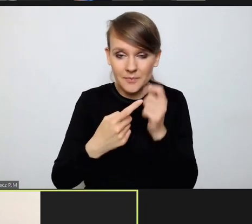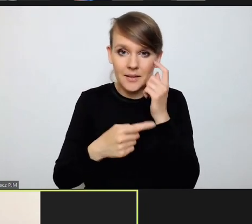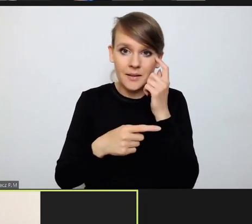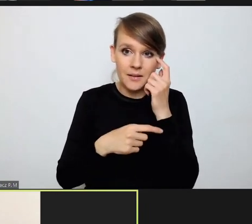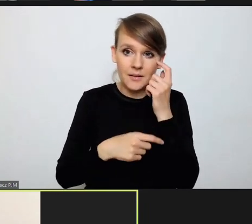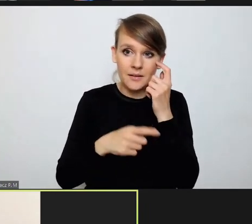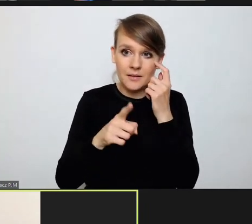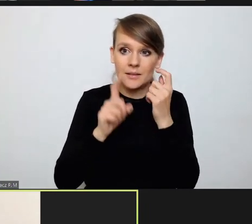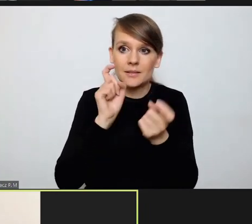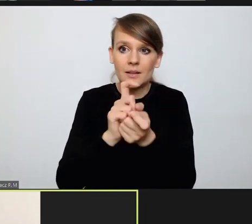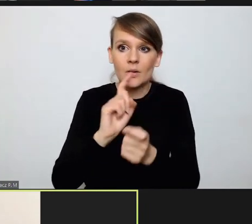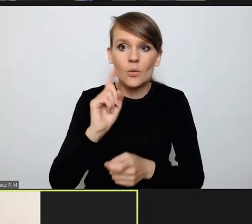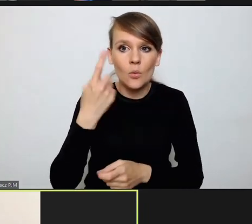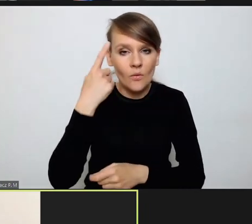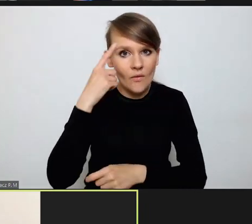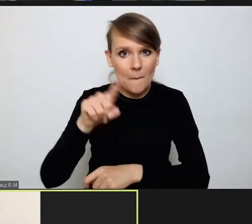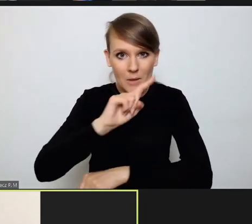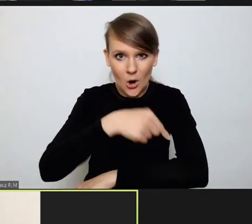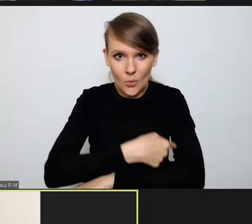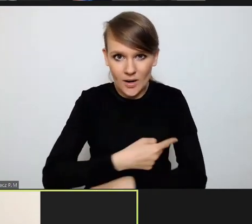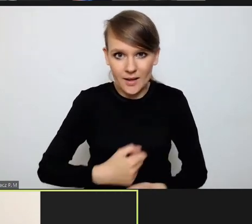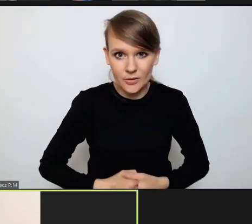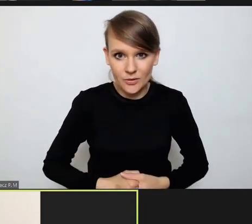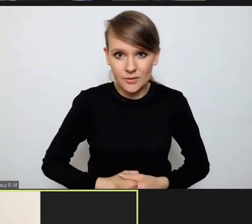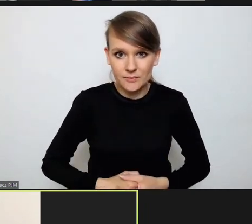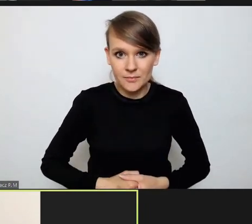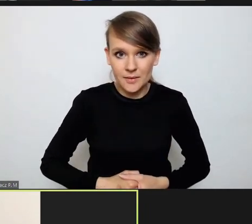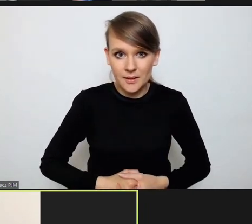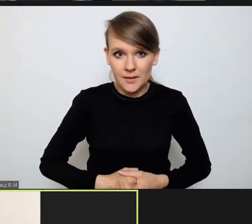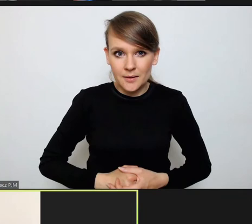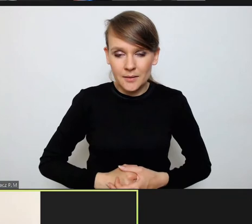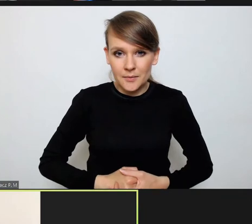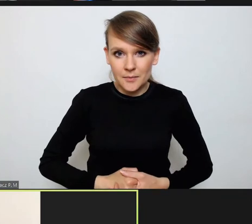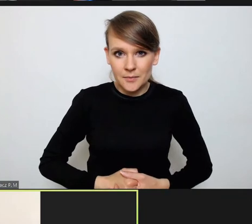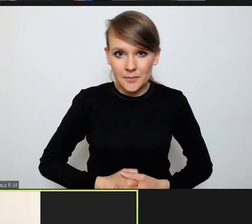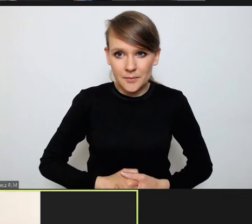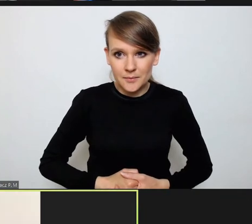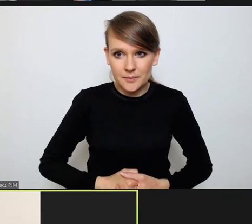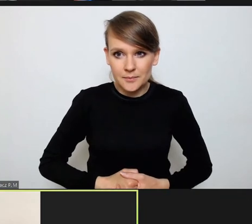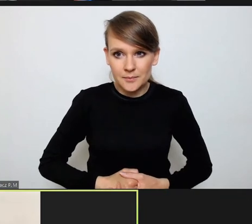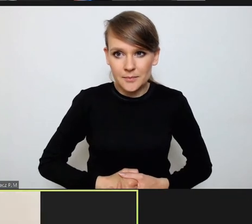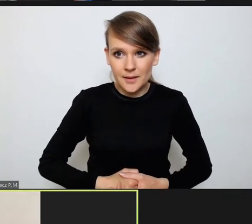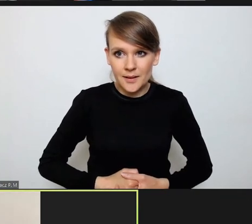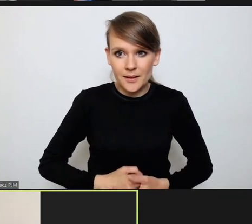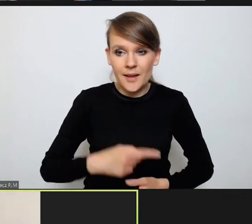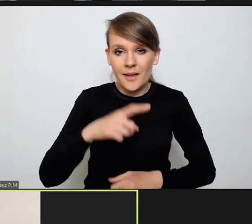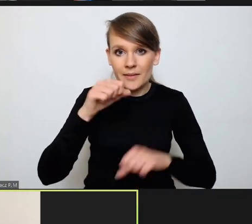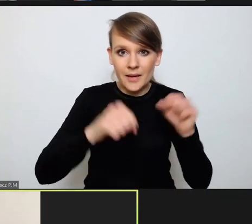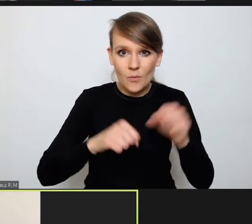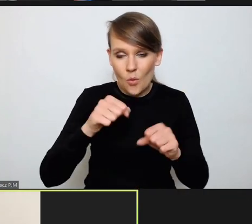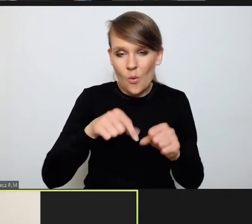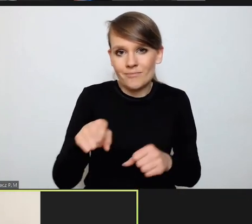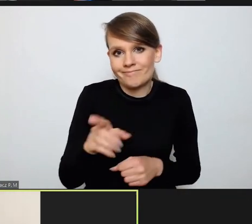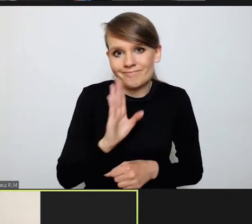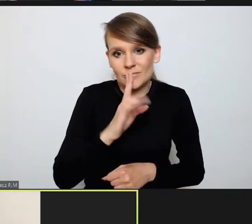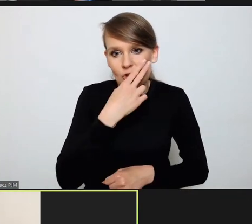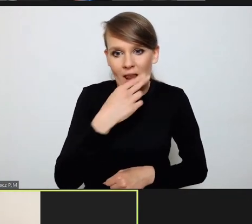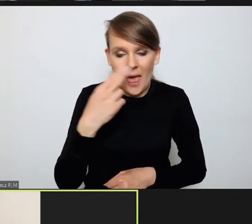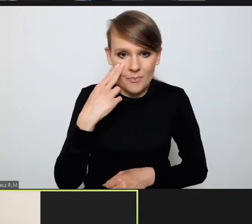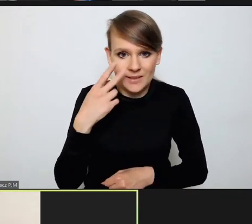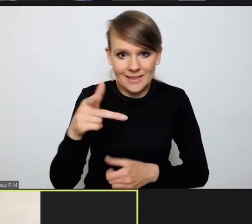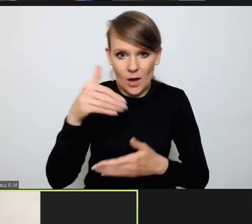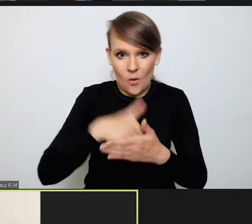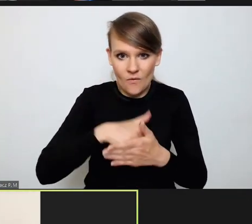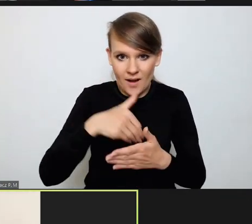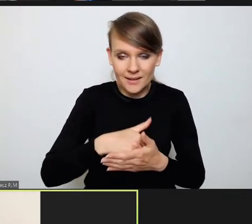prokuratora adresowane, że Trybunał jest poniekąd ślepy na pewne zachowania, a więc